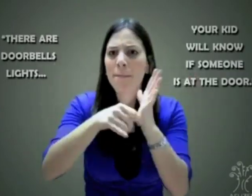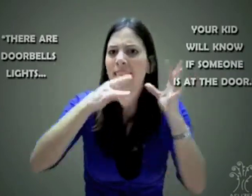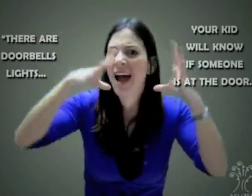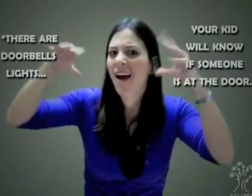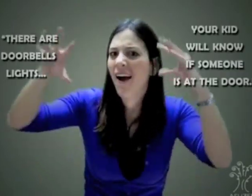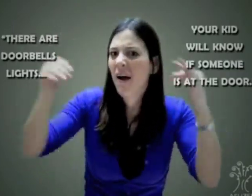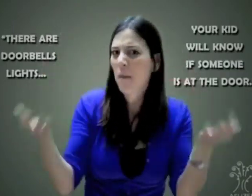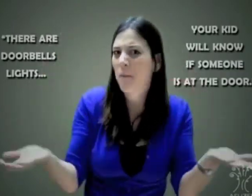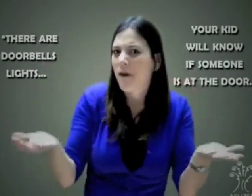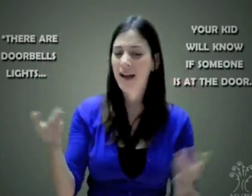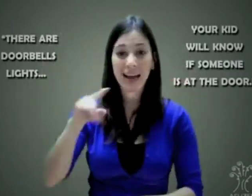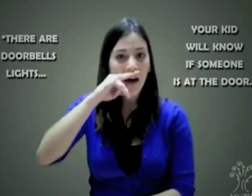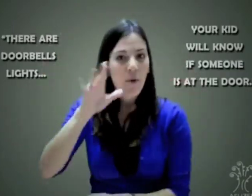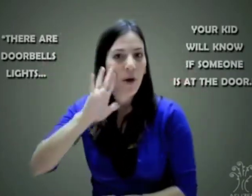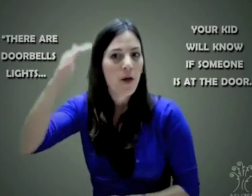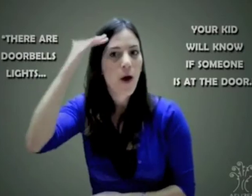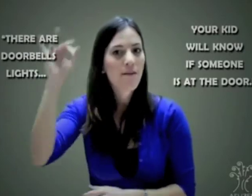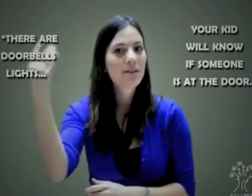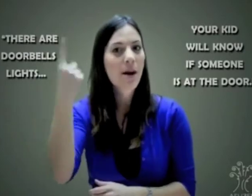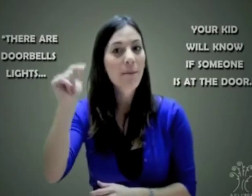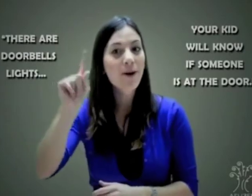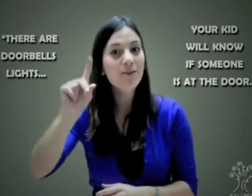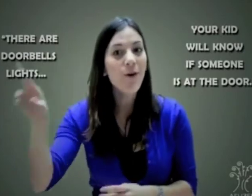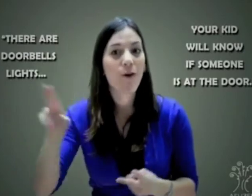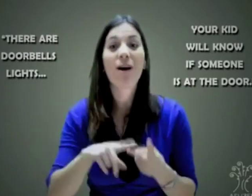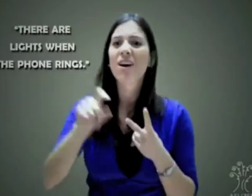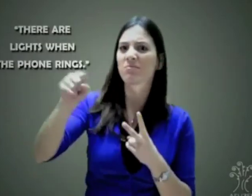sabe cuando hay alguien en la puerta, o luces cuando suena el teléfono.